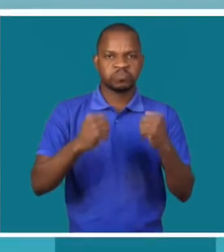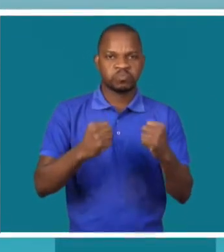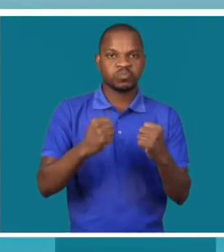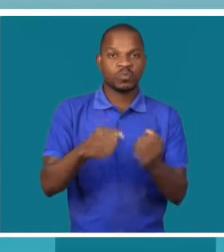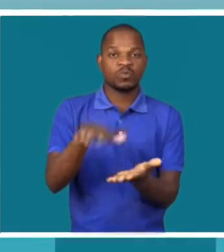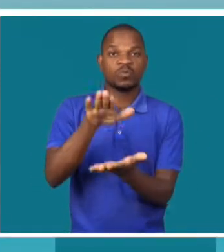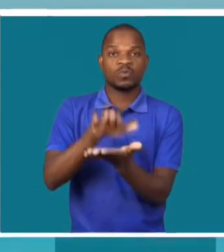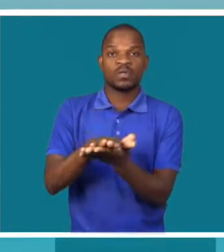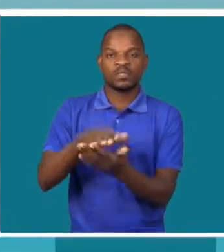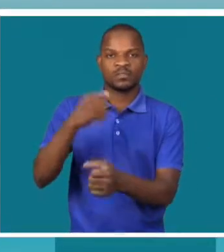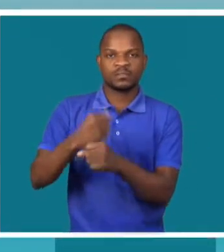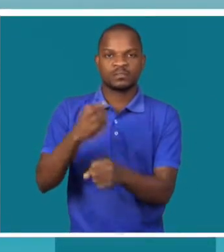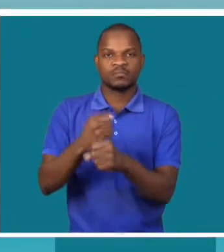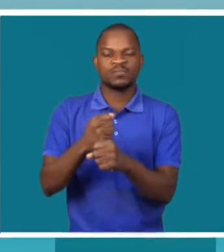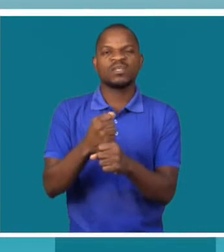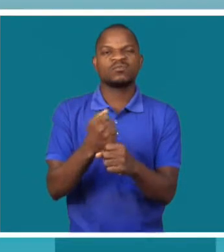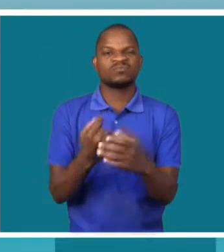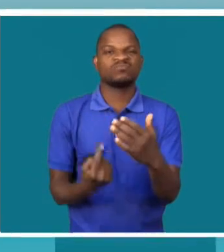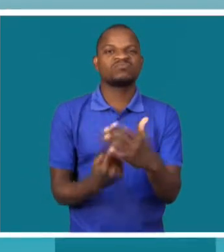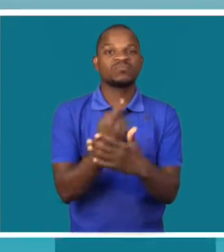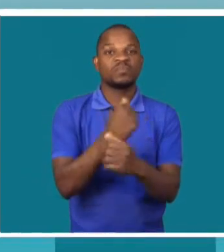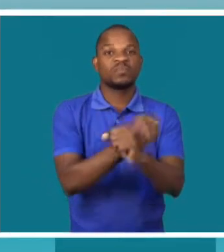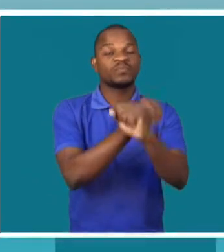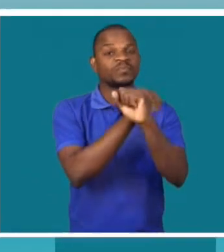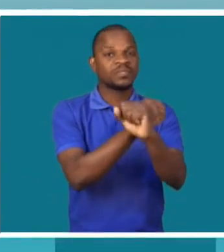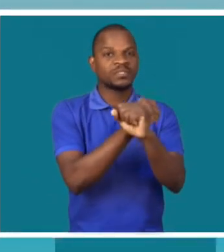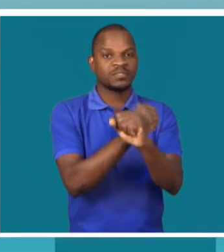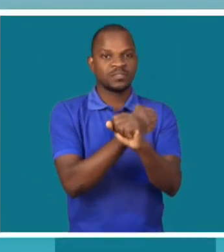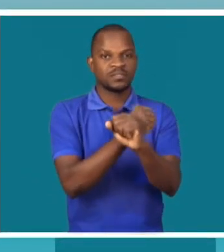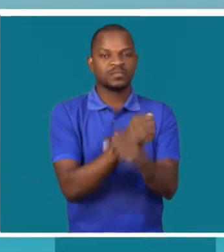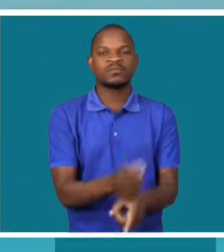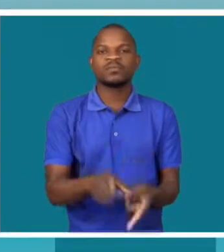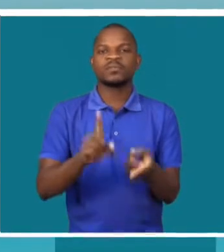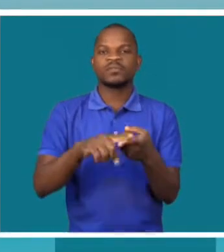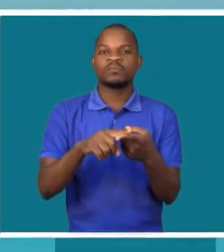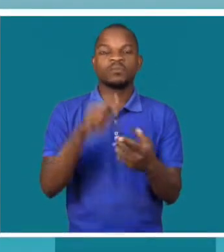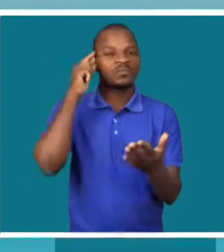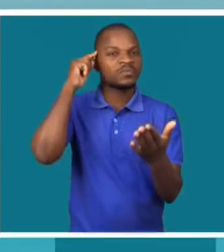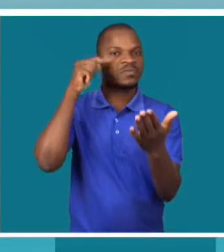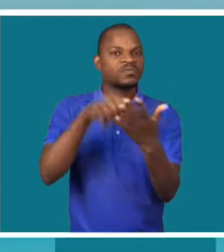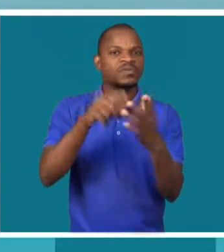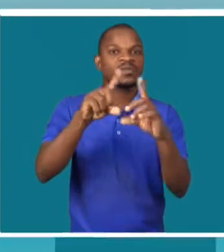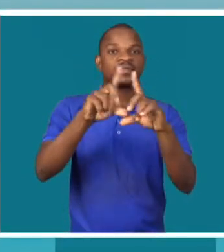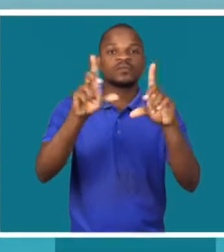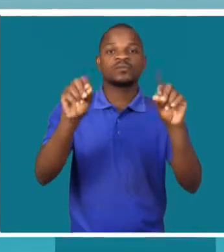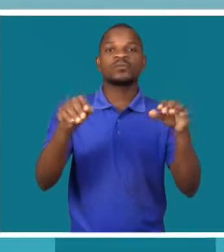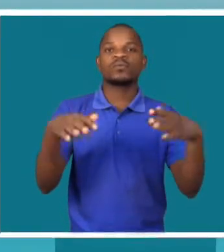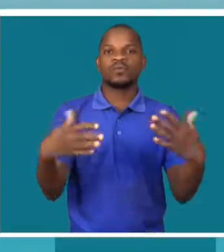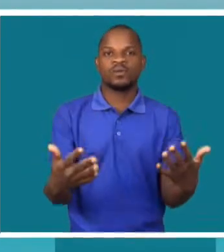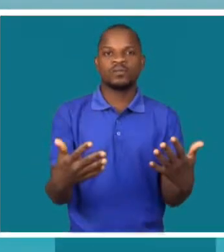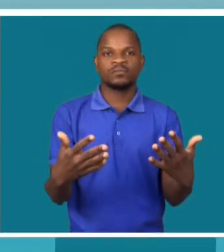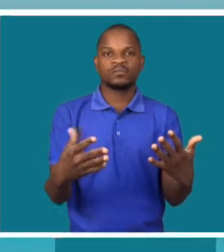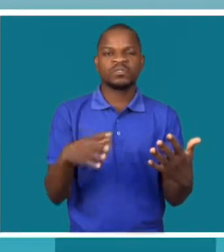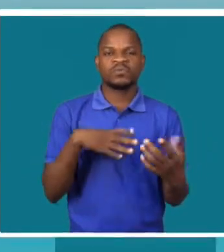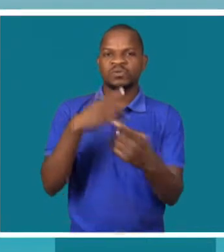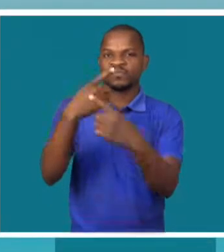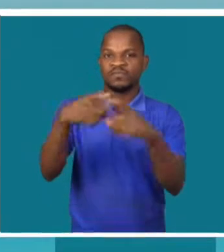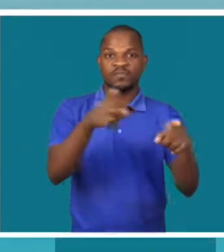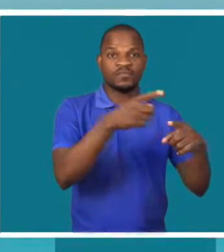que significa? Estamos a falar de vários tipos de deficiência. Estamos a falar, por exemplo, das pessoas com deficiência visual ao